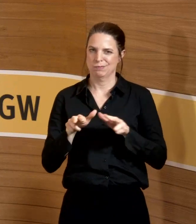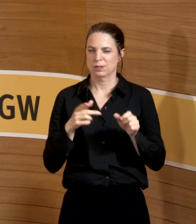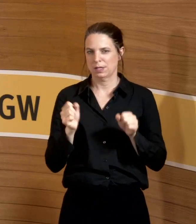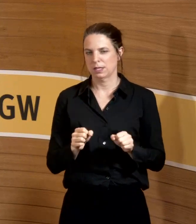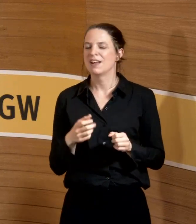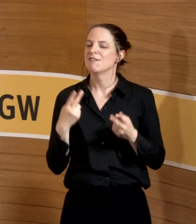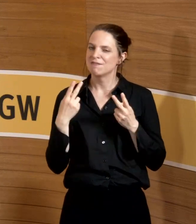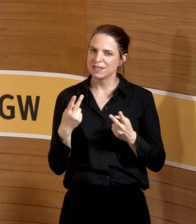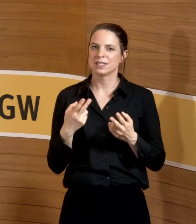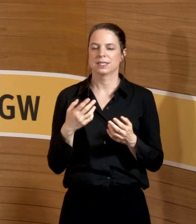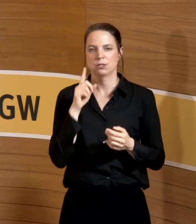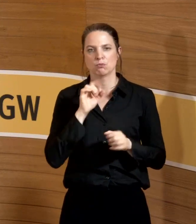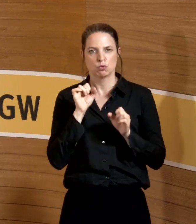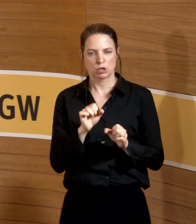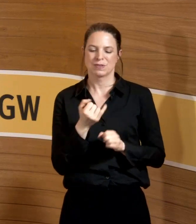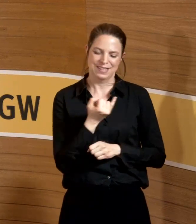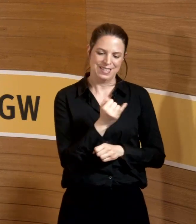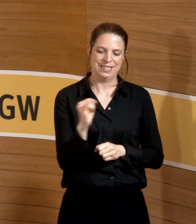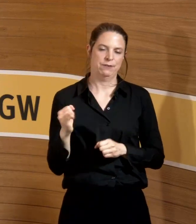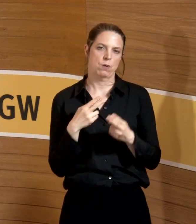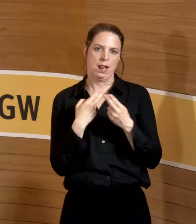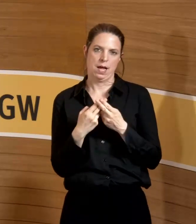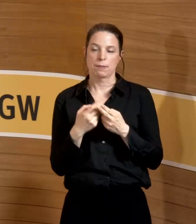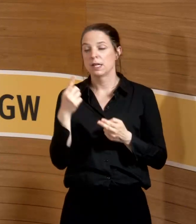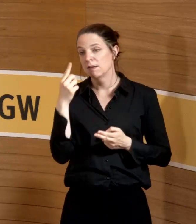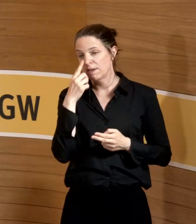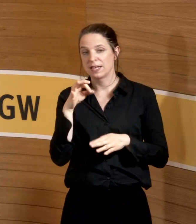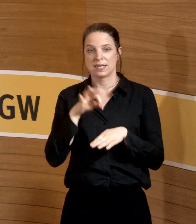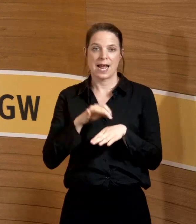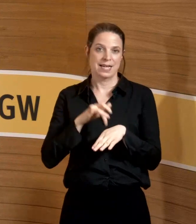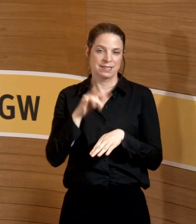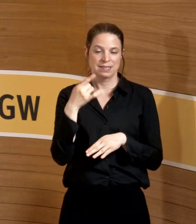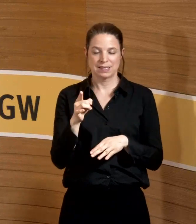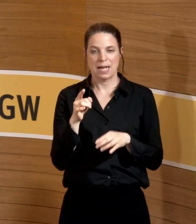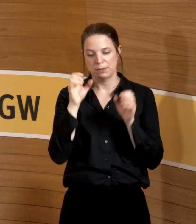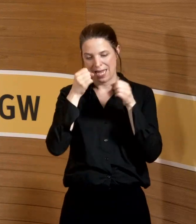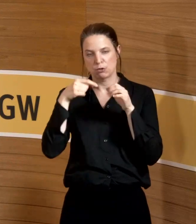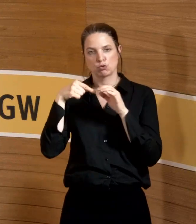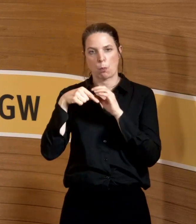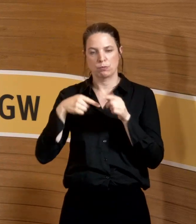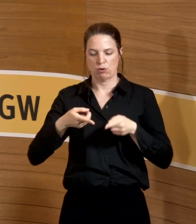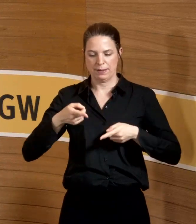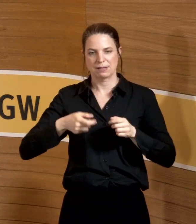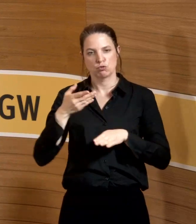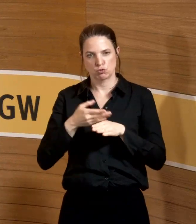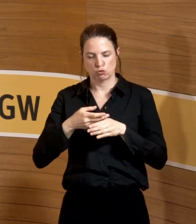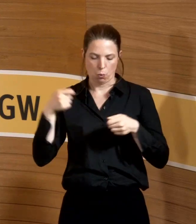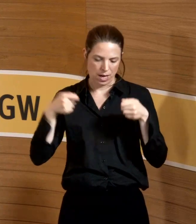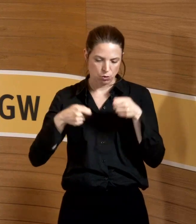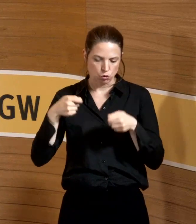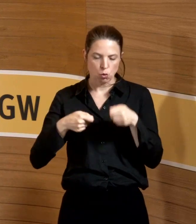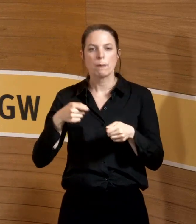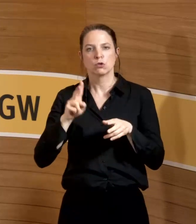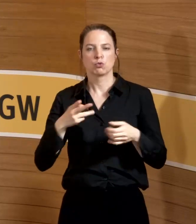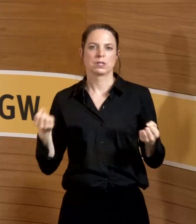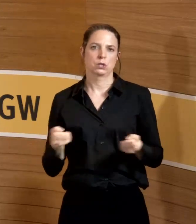individuell schaut und wenn ich eine Ärztin habe, die schon seit fünf Jahren irgendwelche endoskopischen Eingriffe macht, die ist geübt, die ist routiniert, auch